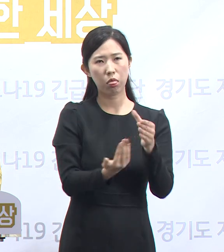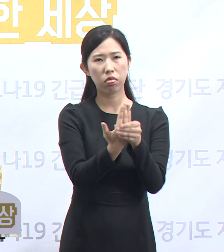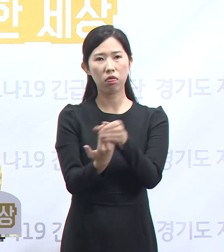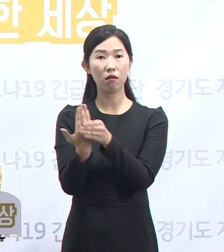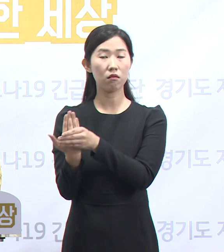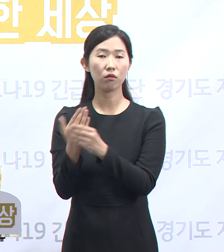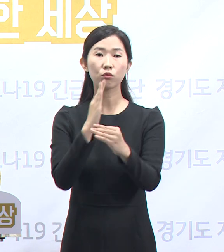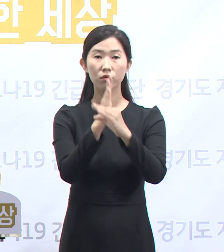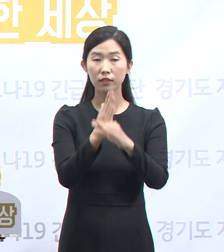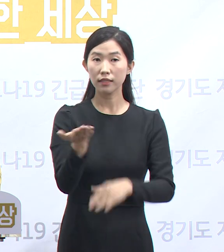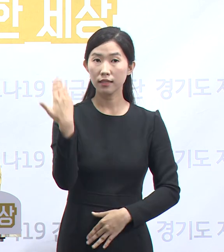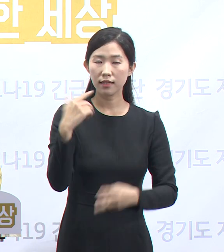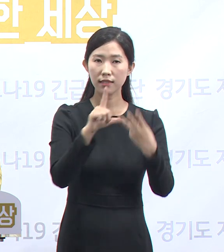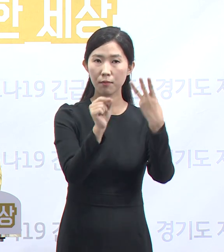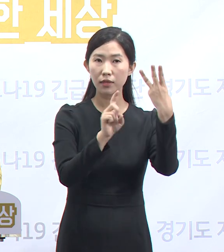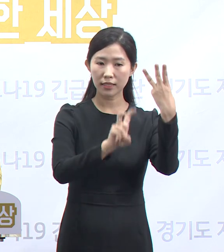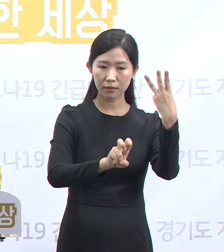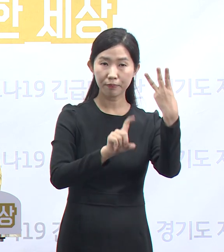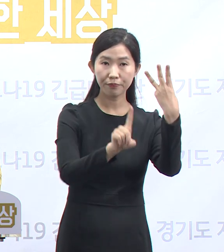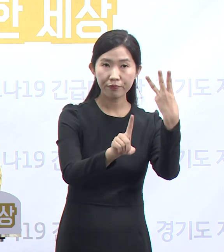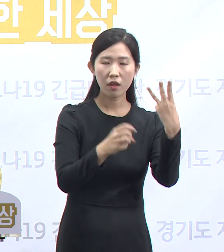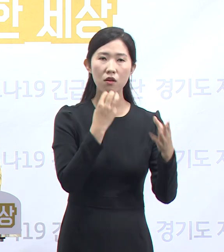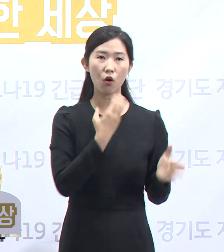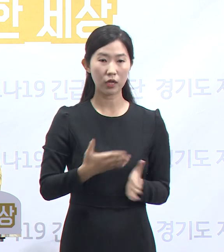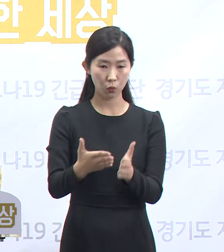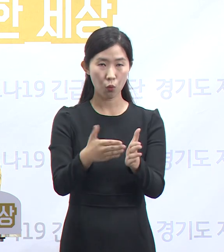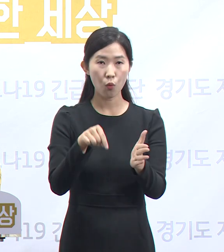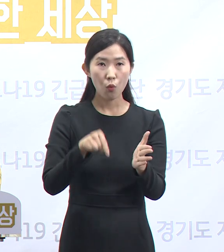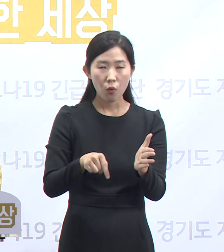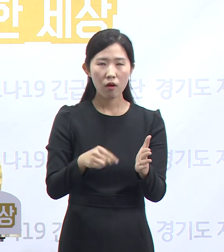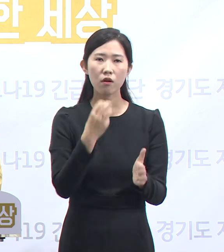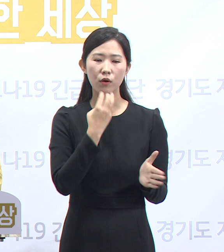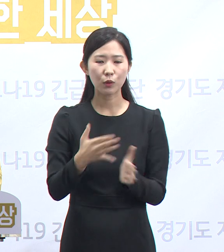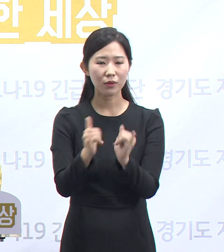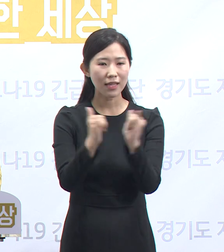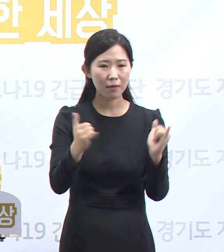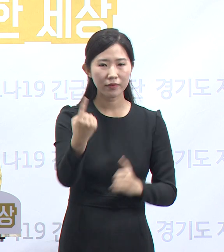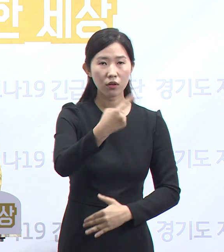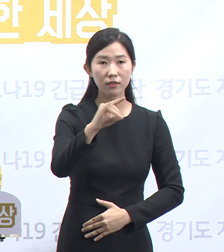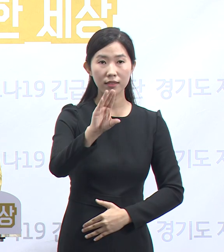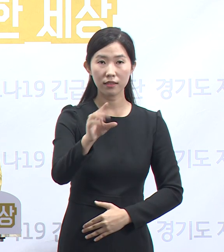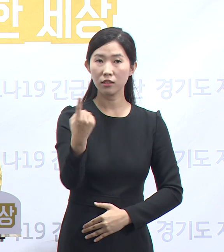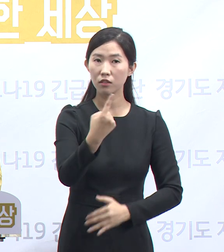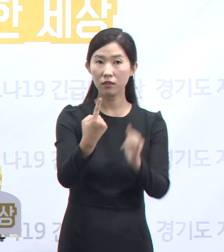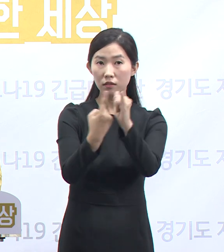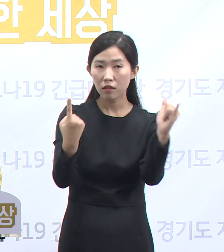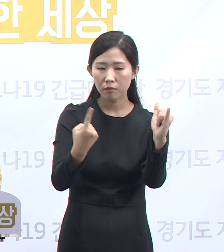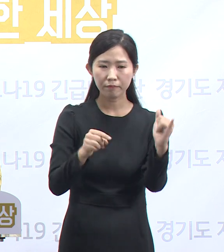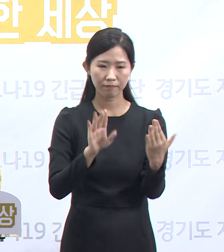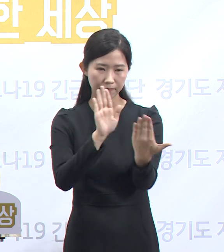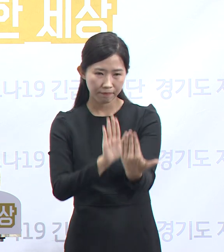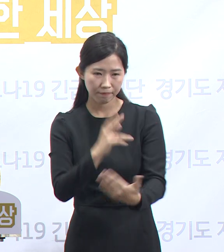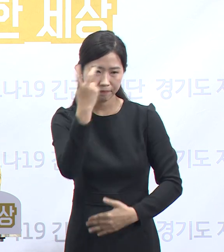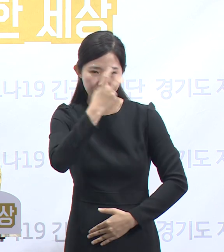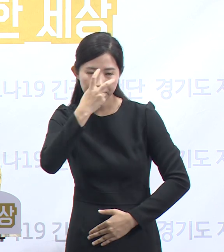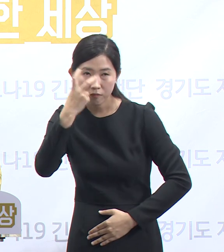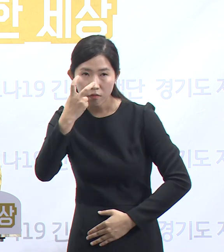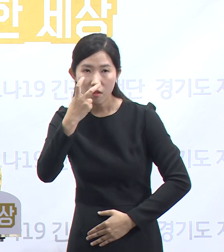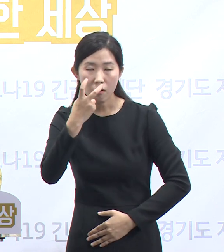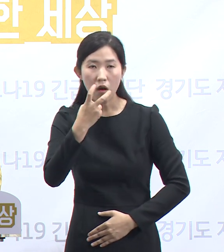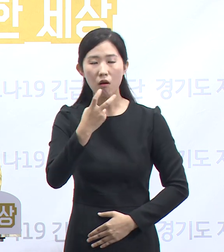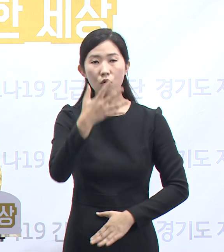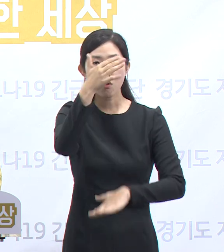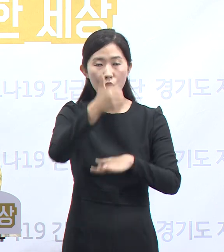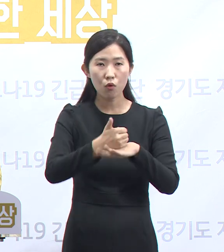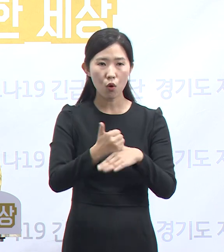지난 3월 21일 경기도가 도민 1,000명을 대상으로 실시한 심리적 방역 관련 여론조사 결과 따르면 도민